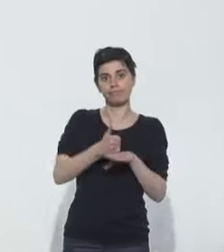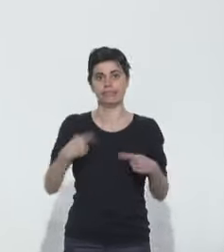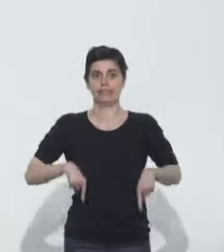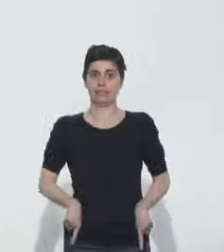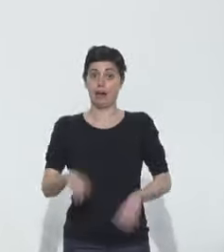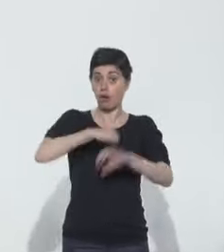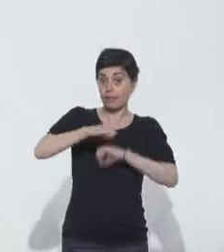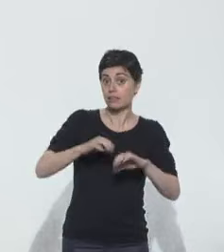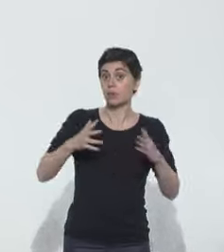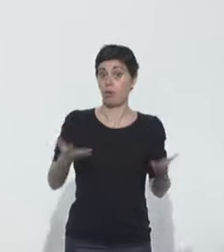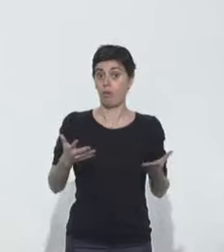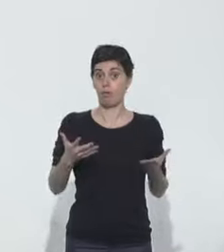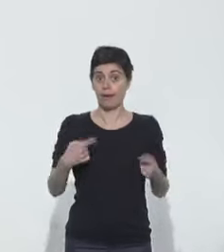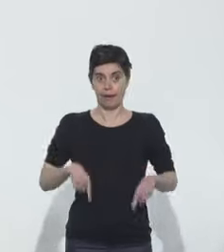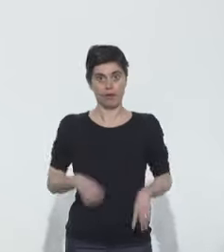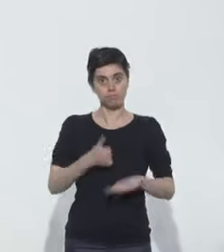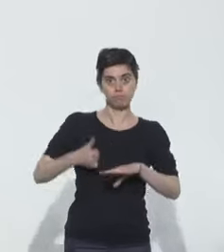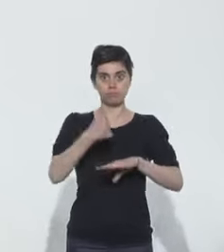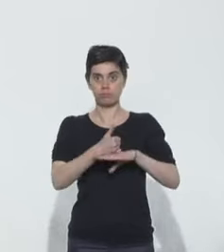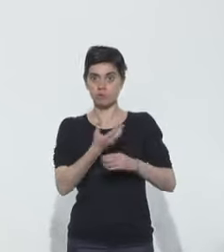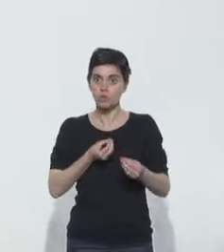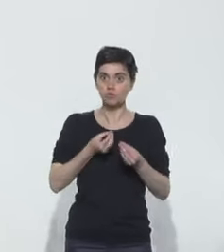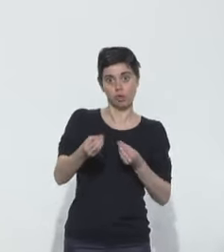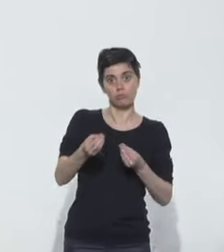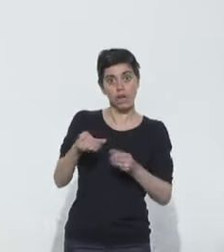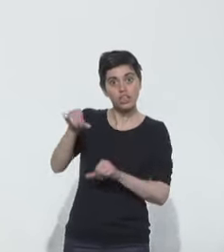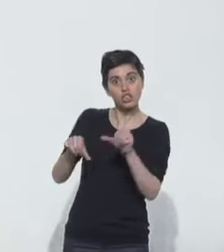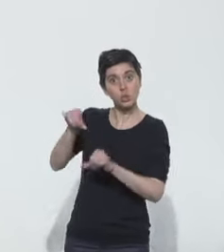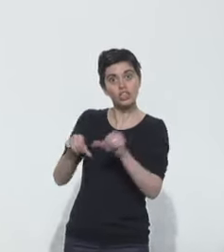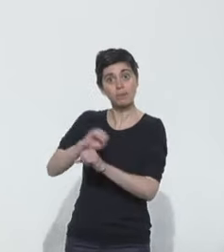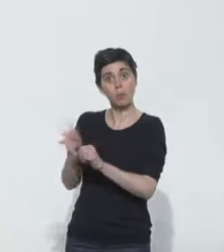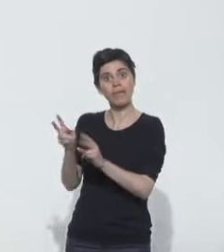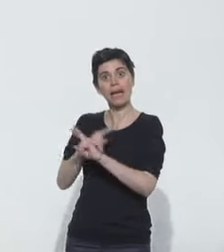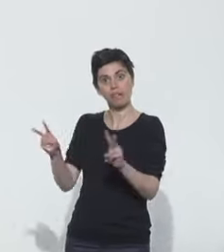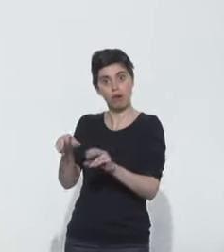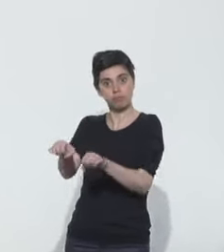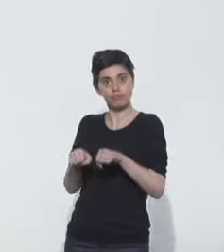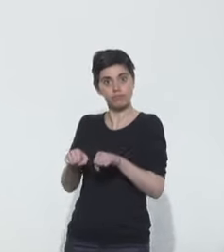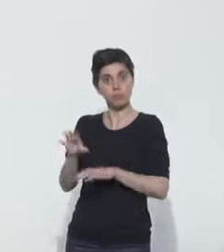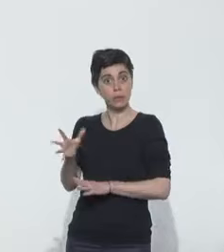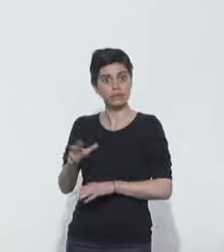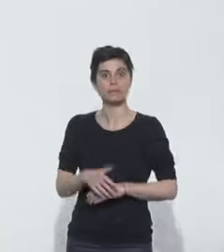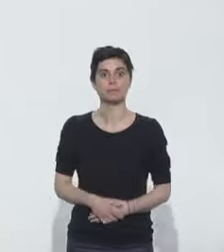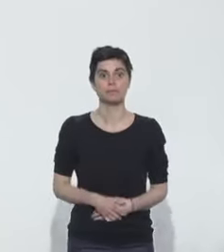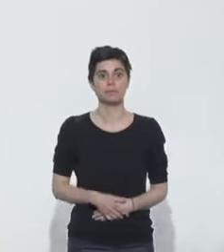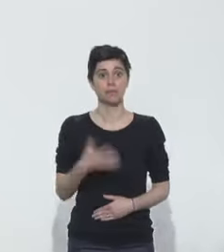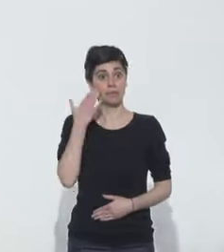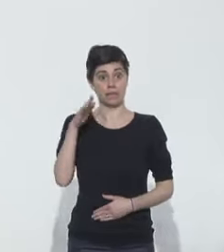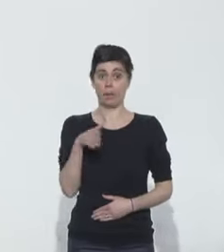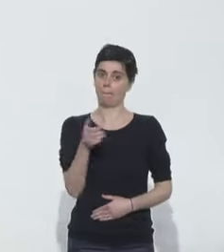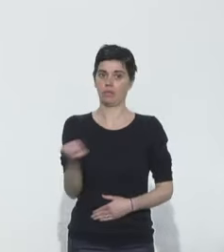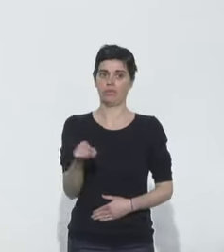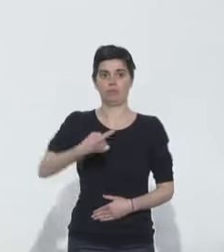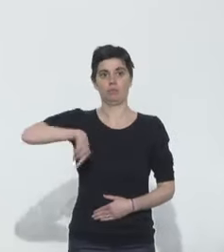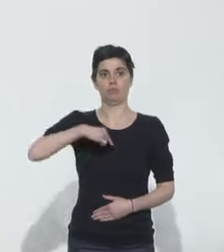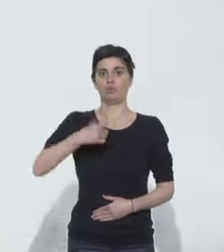? Et cette étatisation ne va-t-elle pas freiner le redémarrage des activités chirurgicales non-COVID ? Non, alors vous savez que c'est une de nos priorités que d